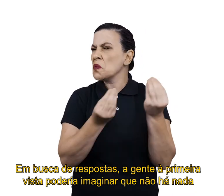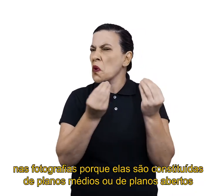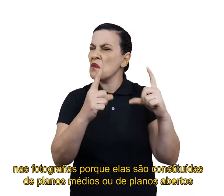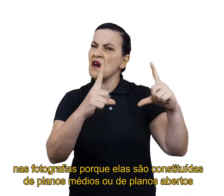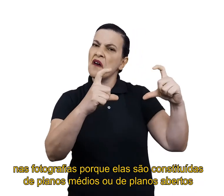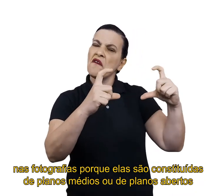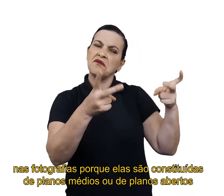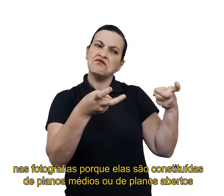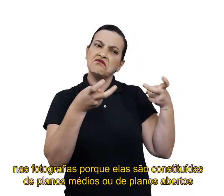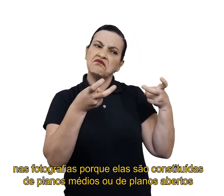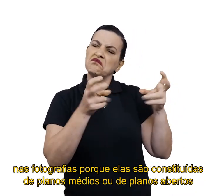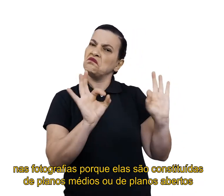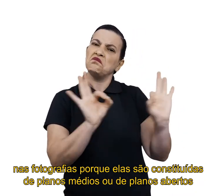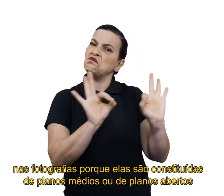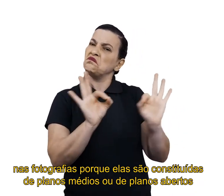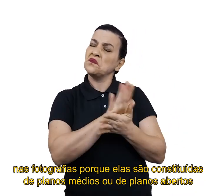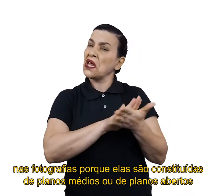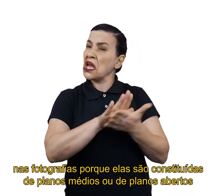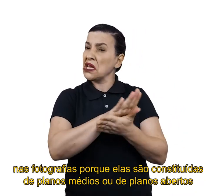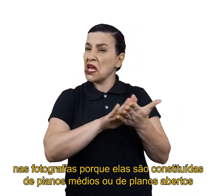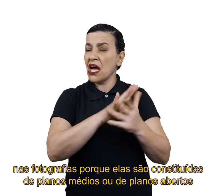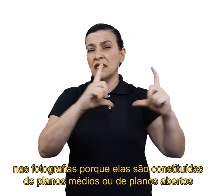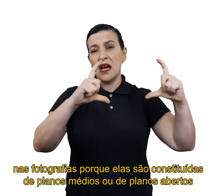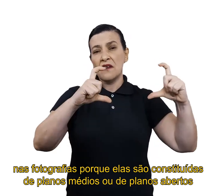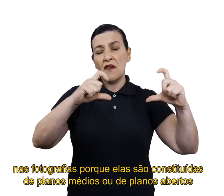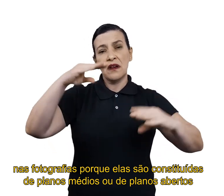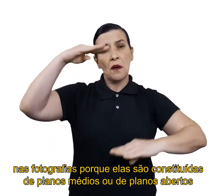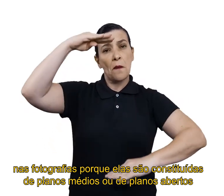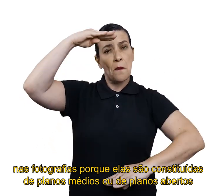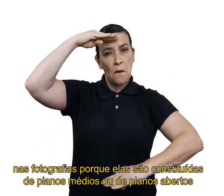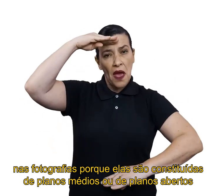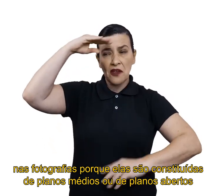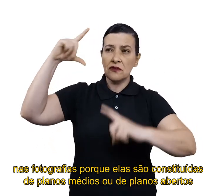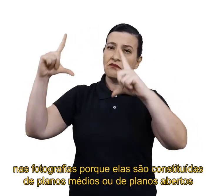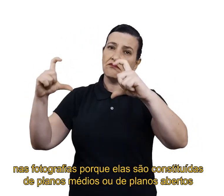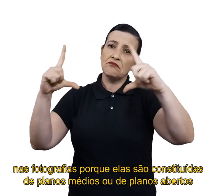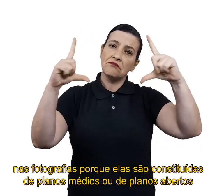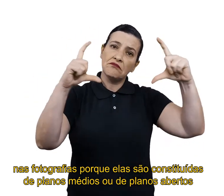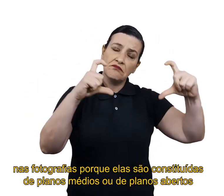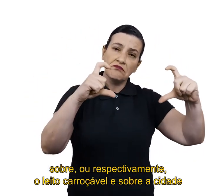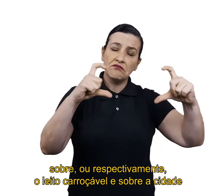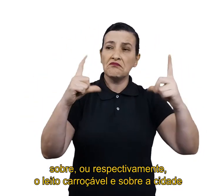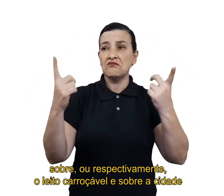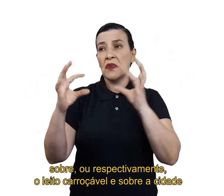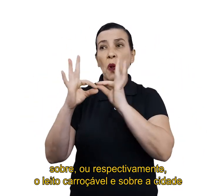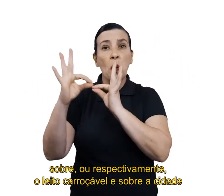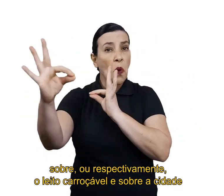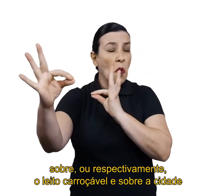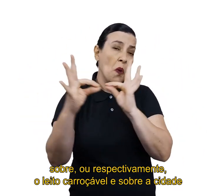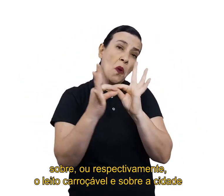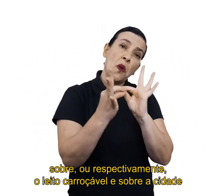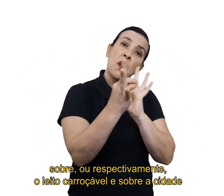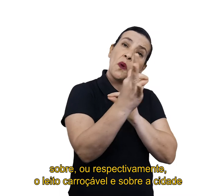não há nada nas fotografias, porque as fotografias são constituídas de planos médios ou de planos abertos, sobre